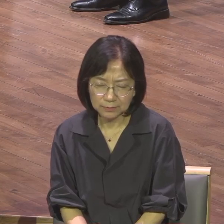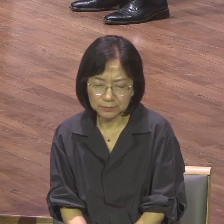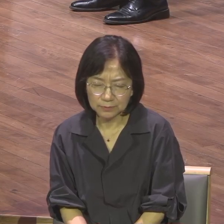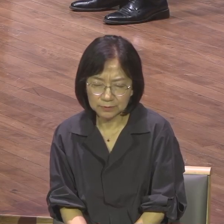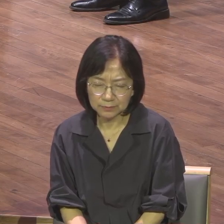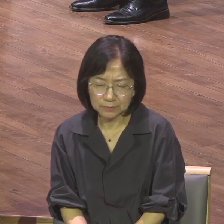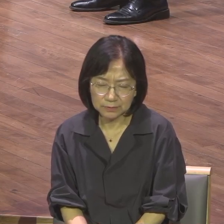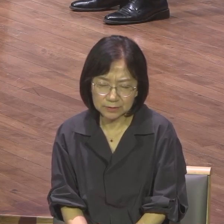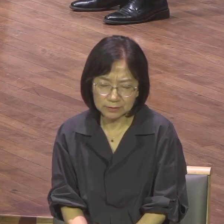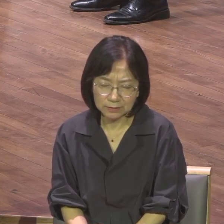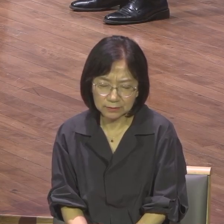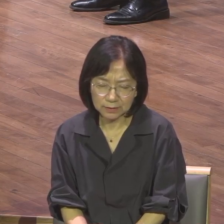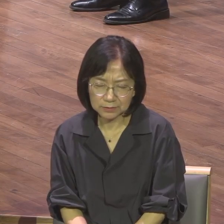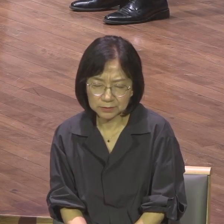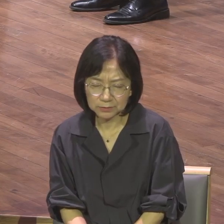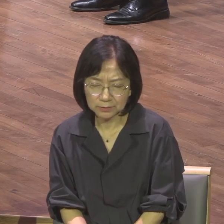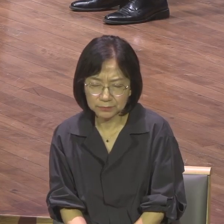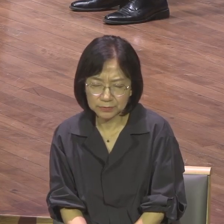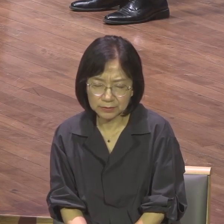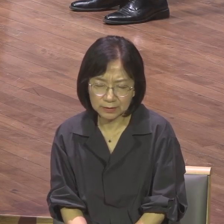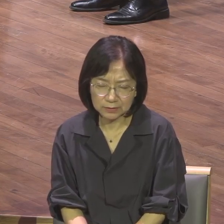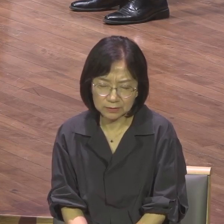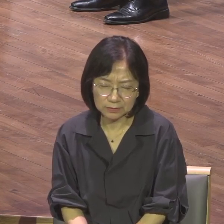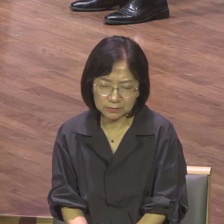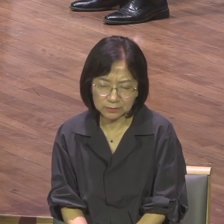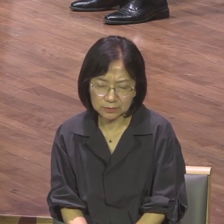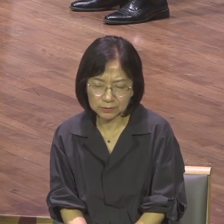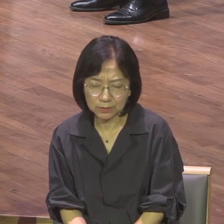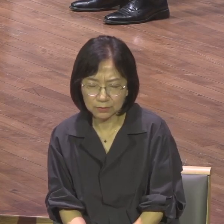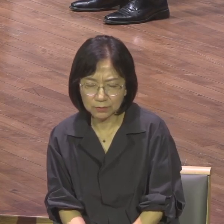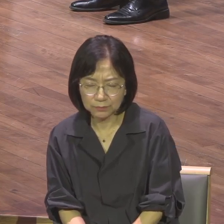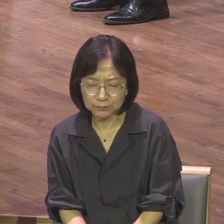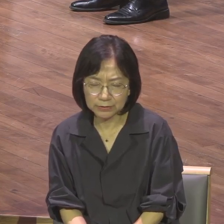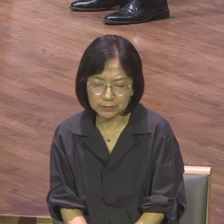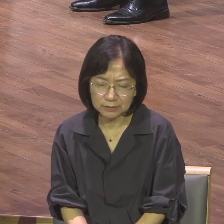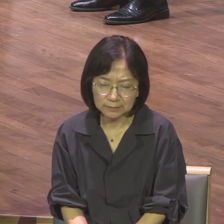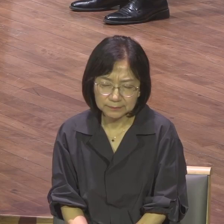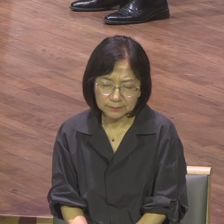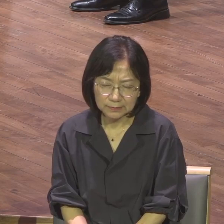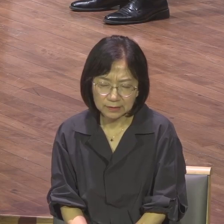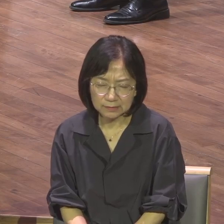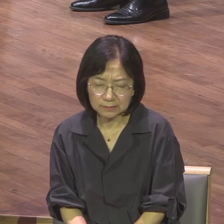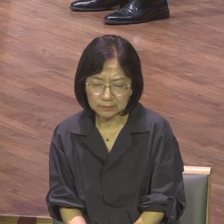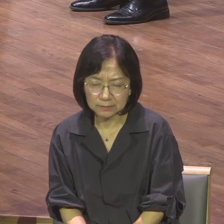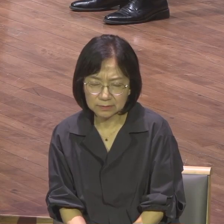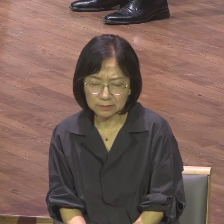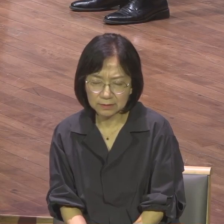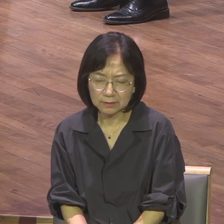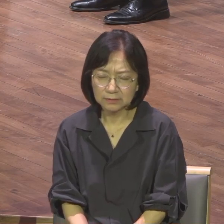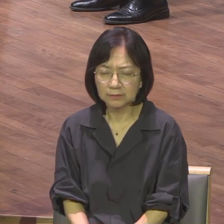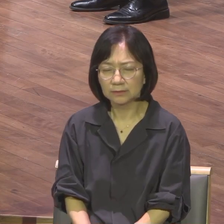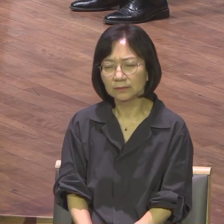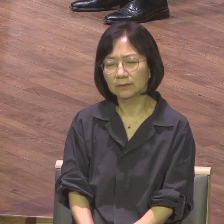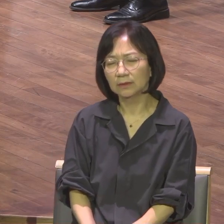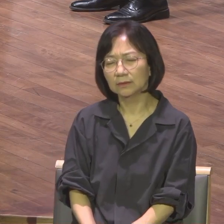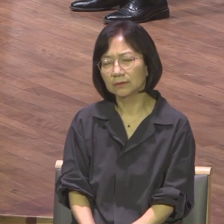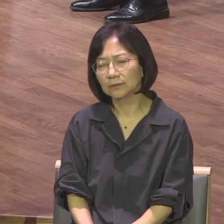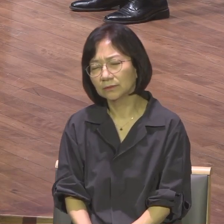성삼의 하나님이 나의 박대가 되시오 오직 그리스도가 나의 박대가 되시오 성삼의 하나님이 나의 가정에 나의 호대의